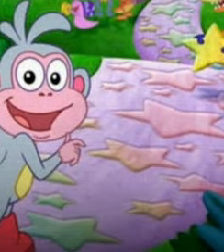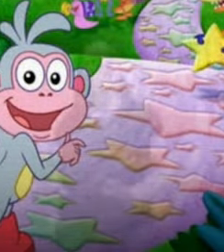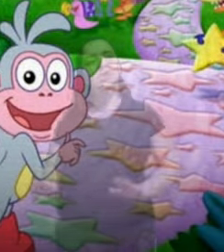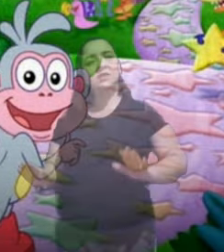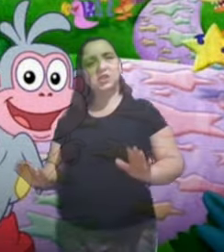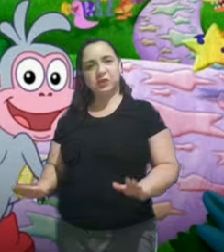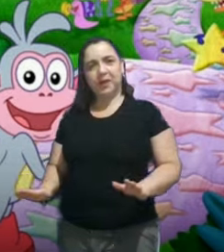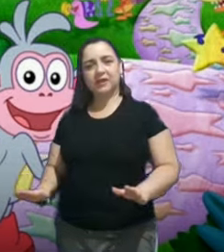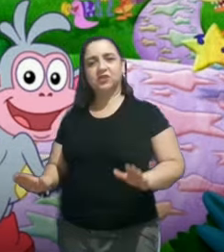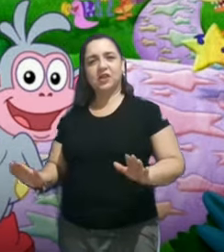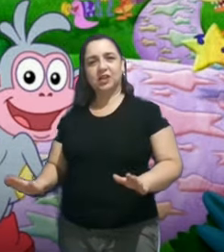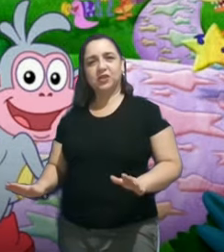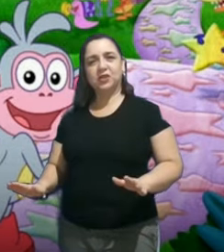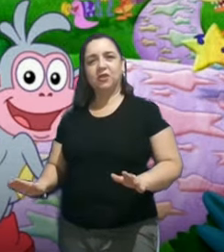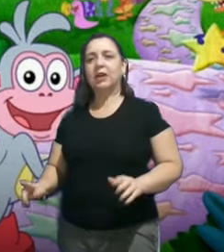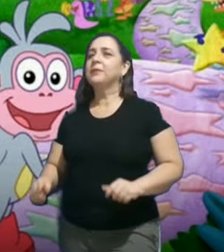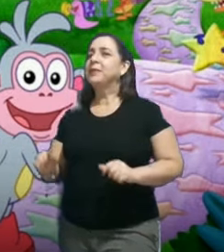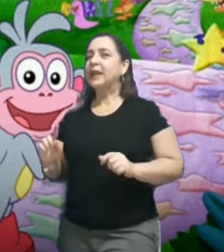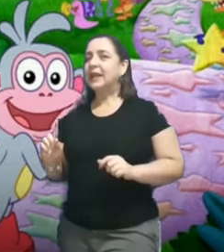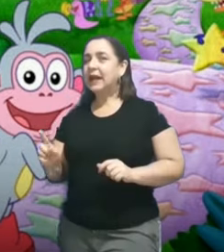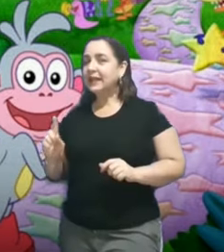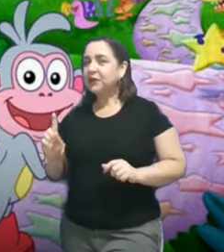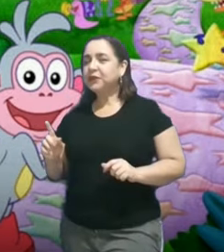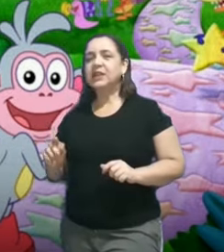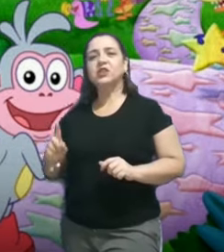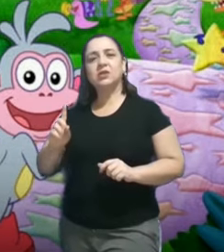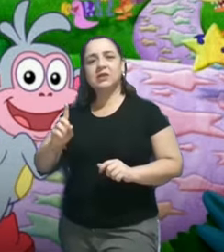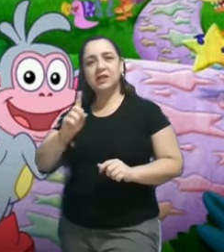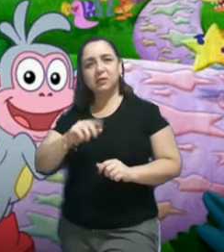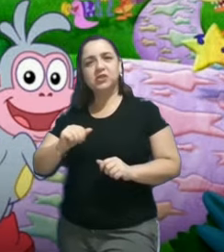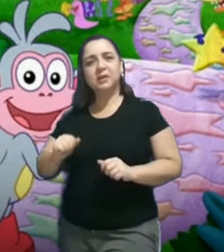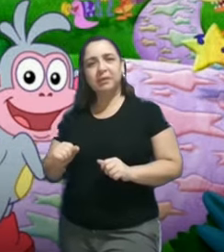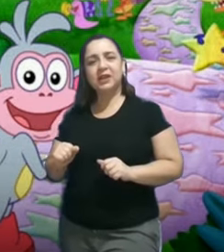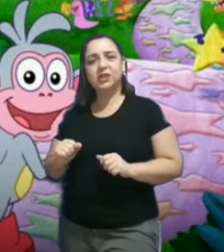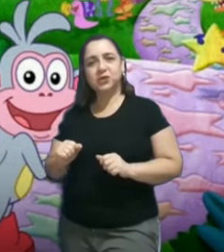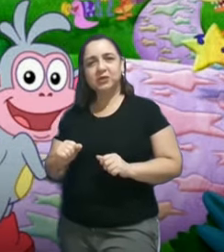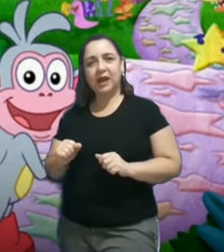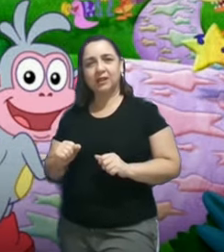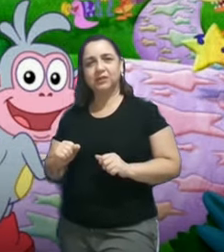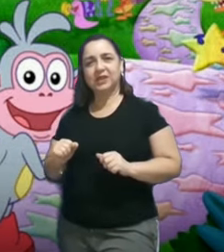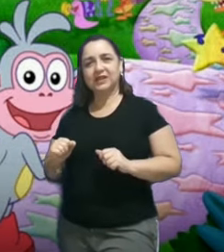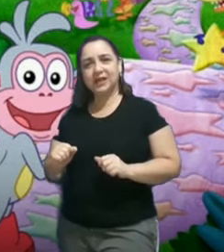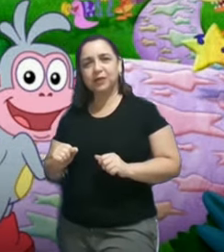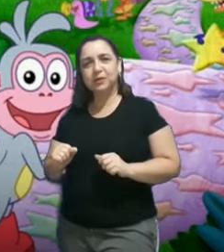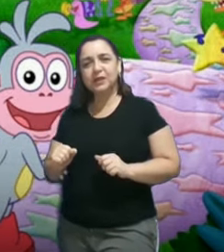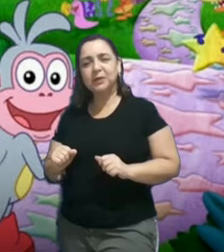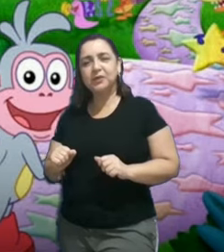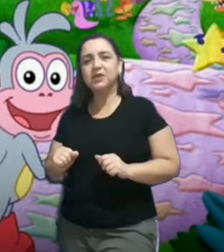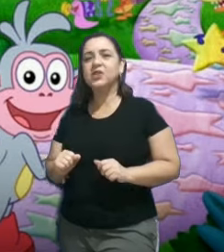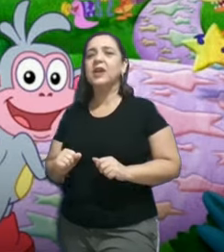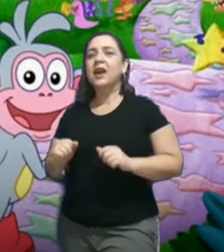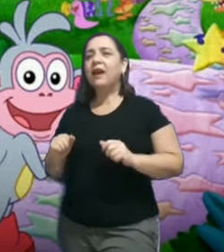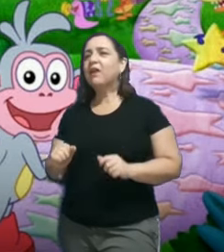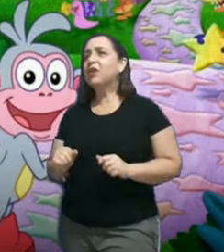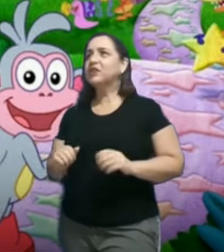Os outros espaços da escola, lá na frente nós iremos também estudá-los, tá certo, meus amores? Agora a